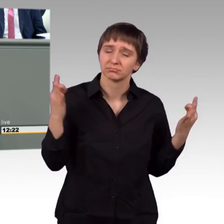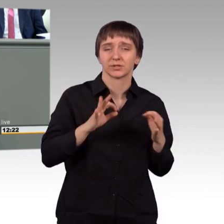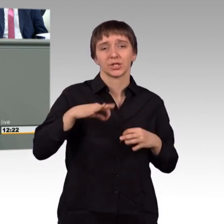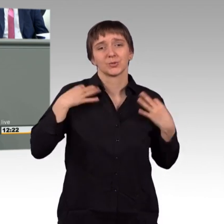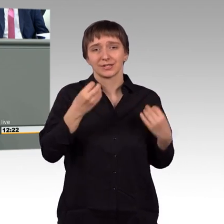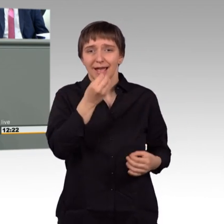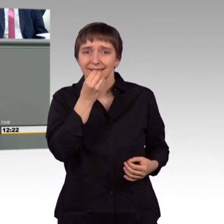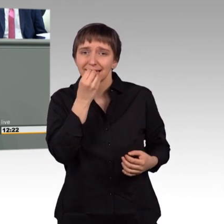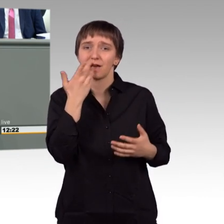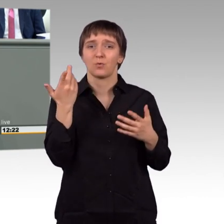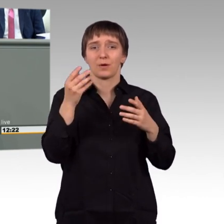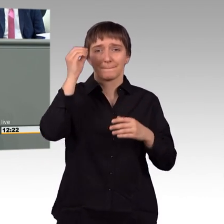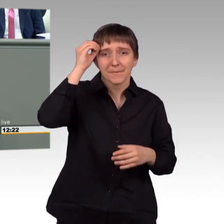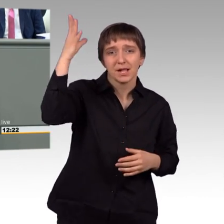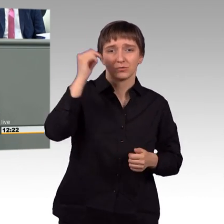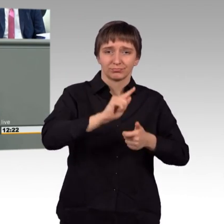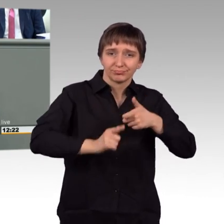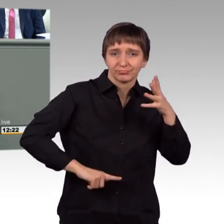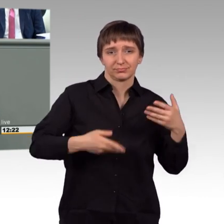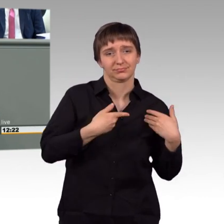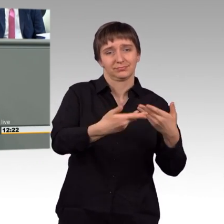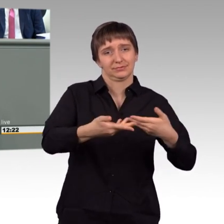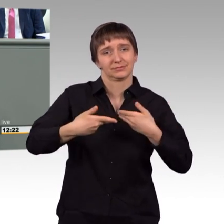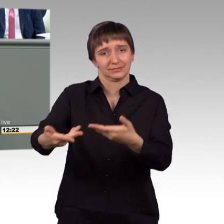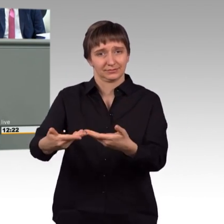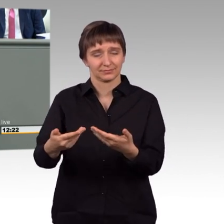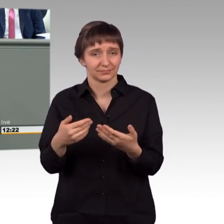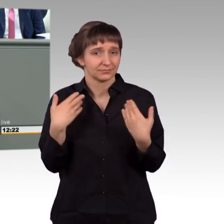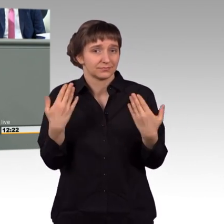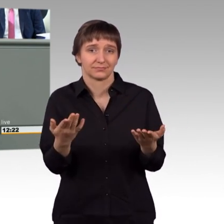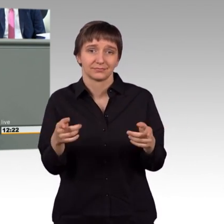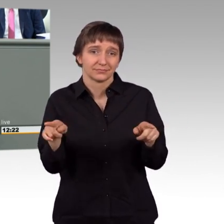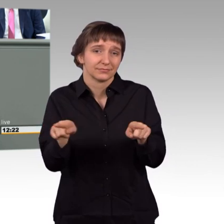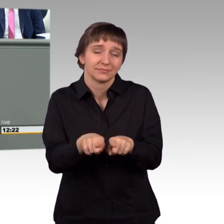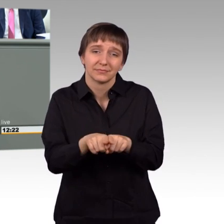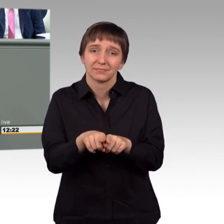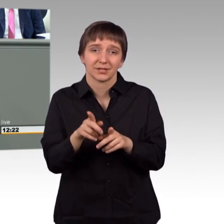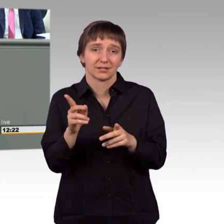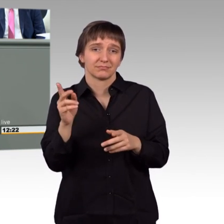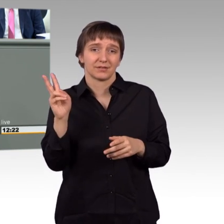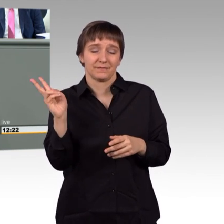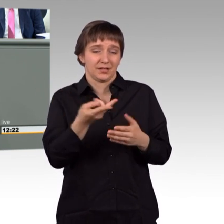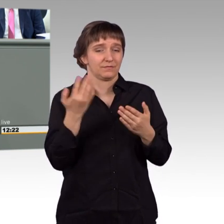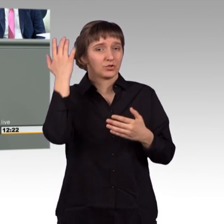Flüchtlingslagern. Im Übrigen, das wäre so, wenn die Bundesrepublik Deutschland 20 Millionen Flüchtlinge aus dem Umfeld der EU aufgenommen hätte.